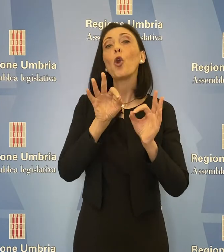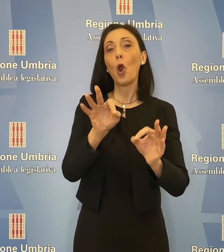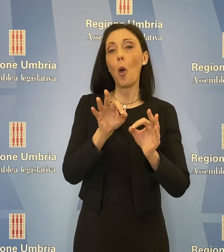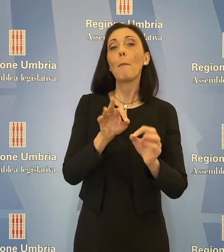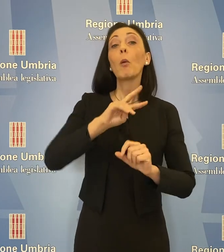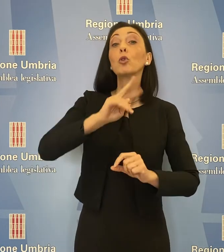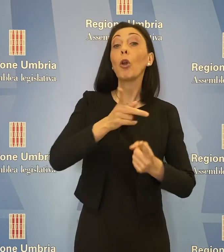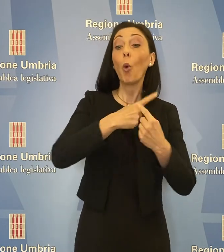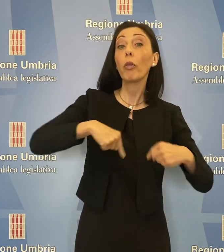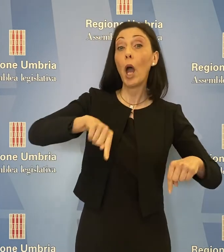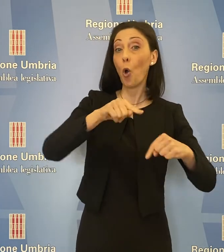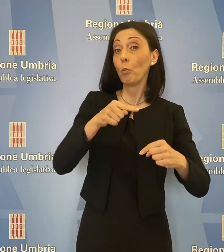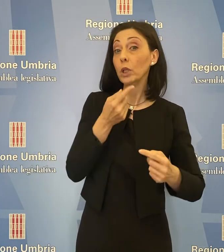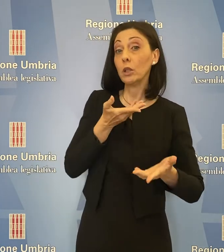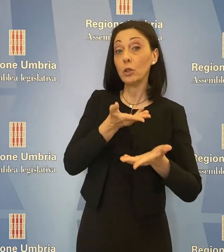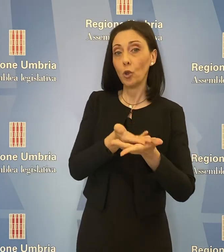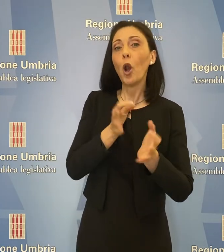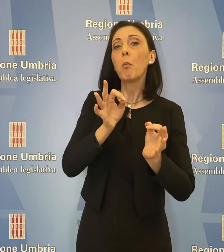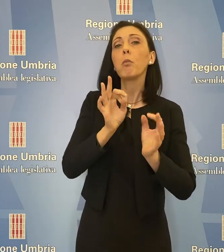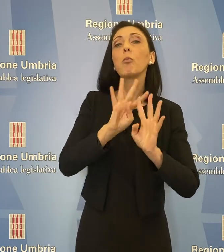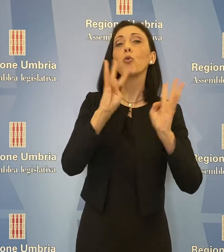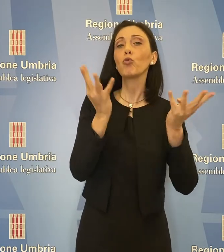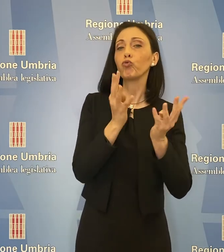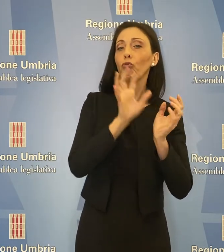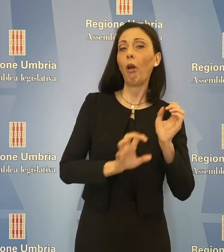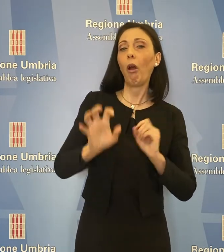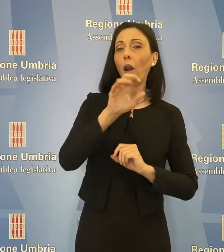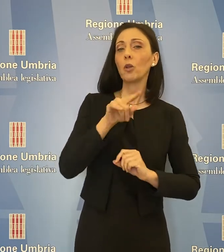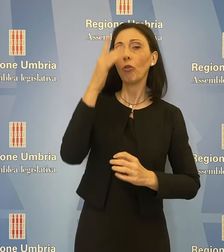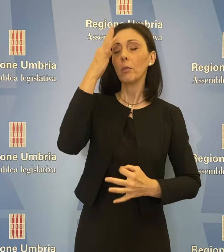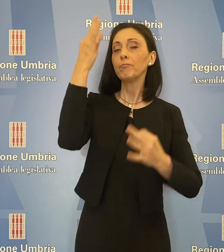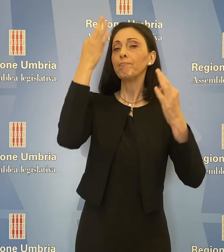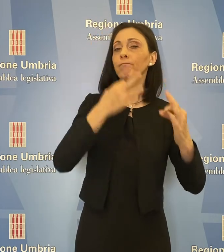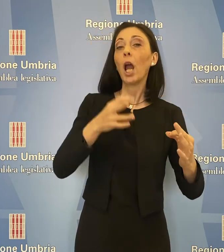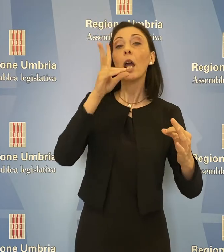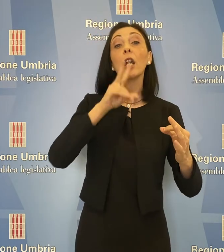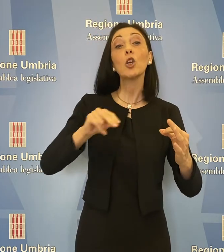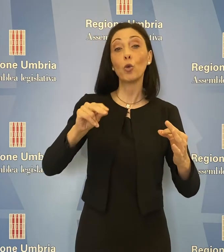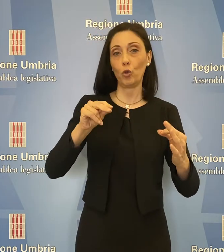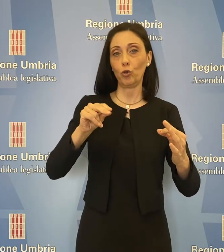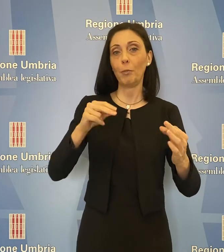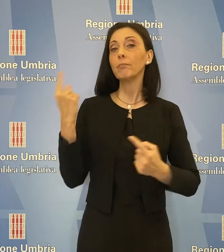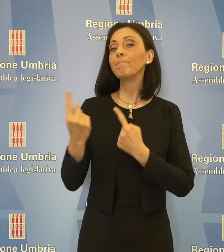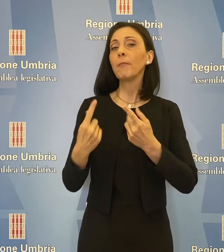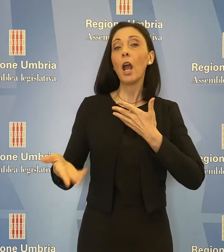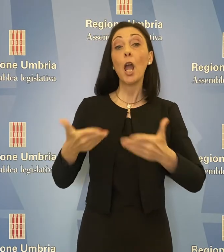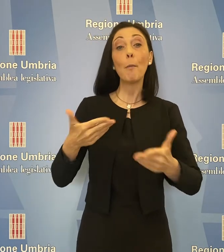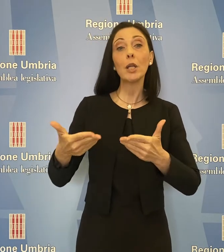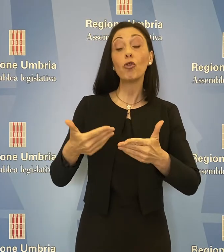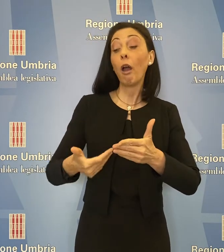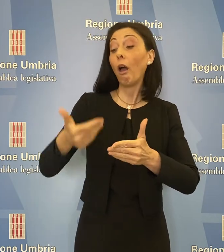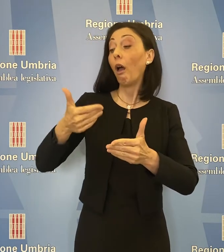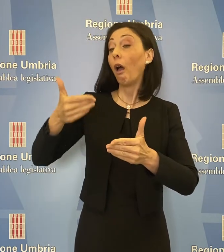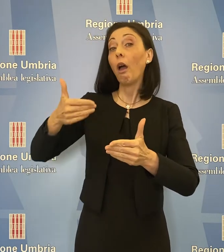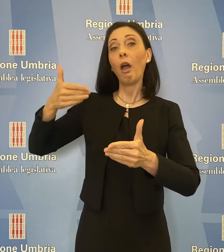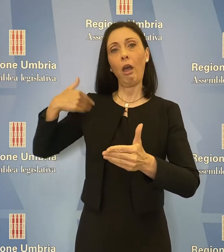Seconda Commissione che impegna la Giunta regionale al riconoscimento dello stato di emergenza a seguito degli eventi